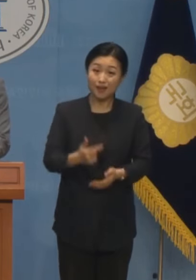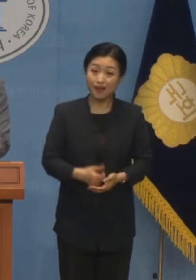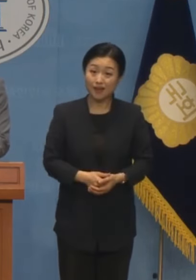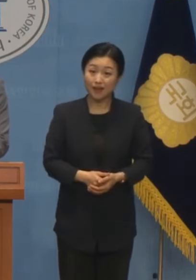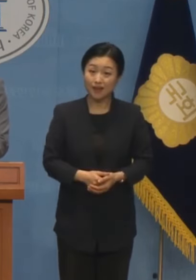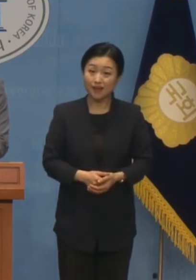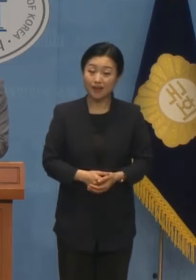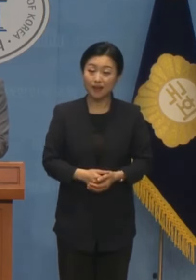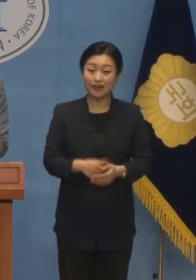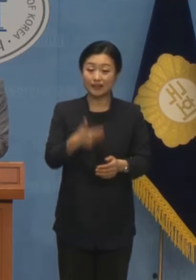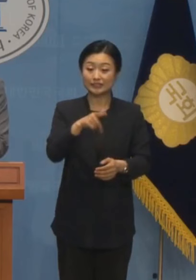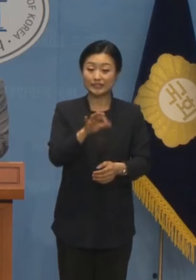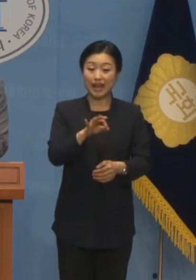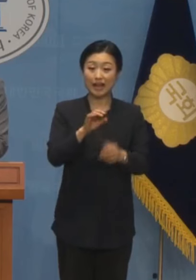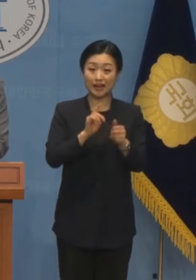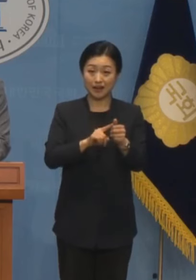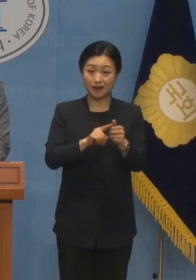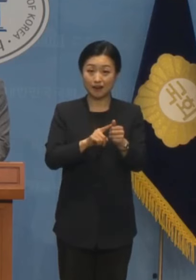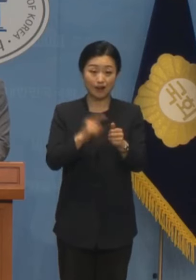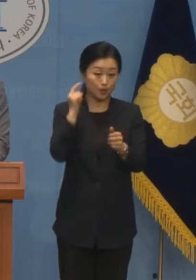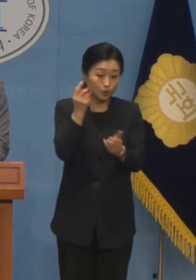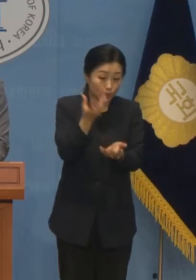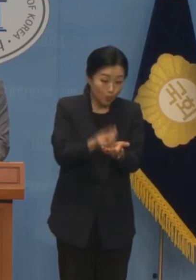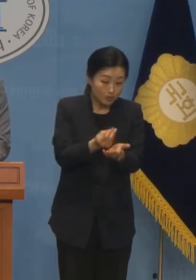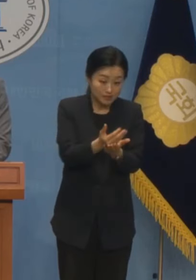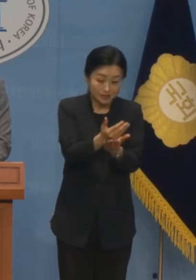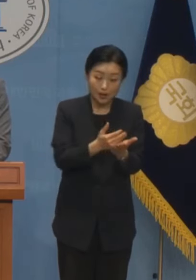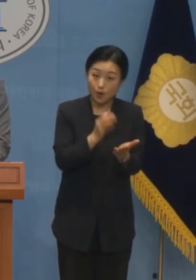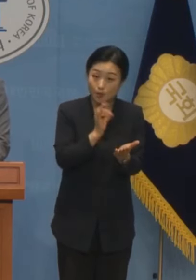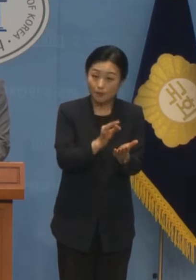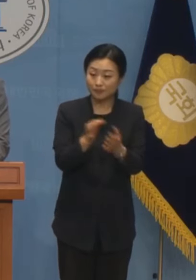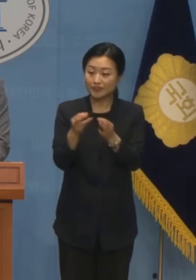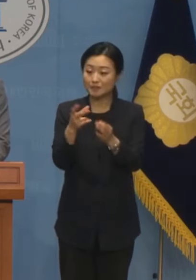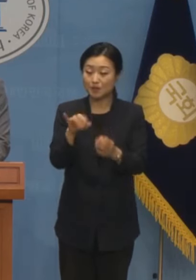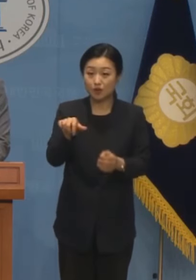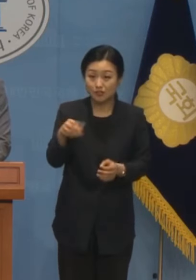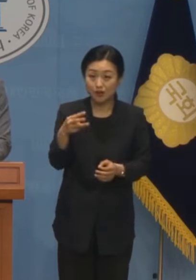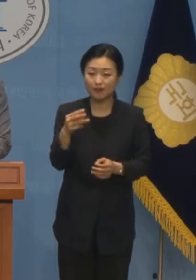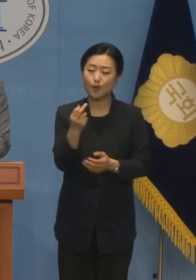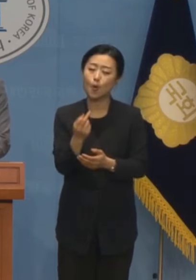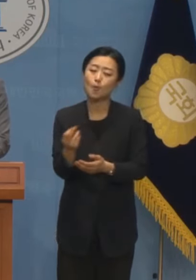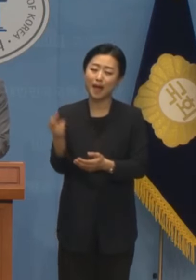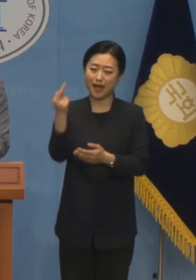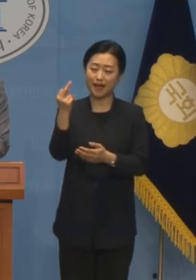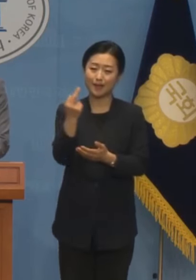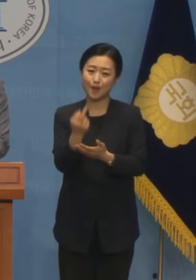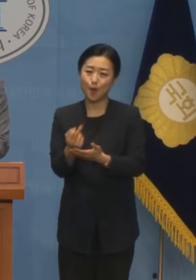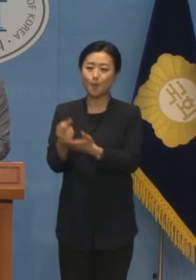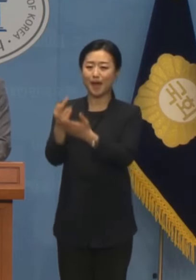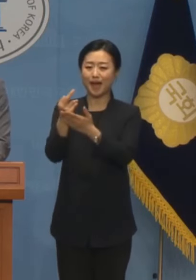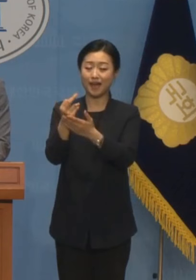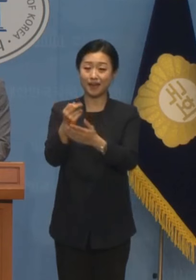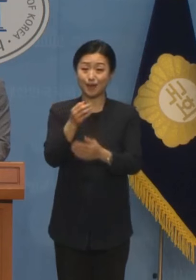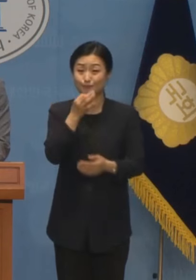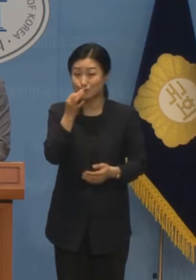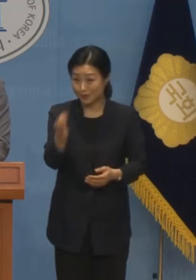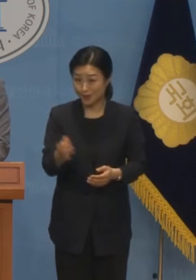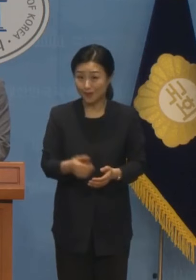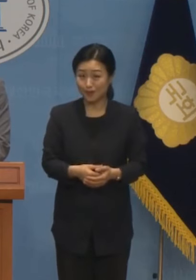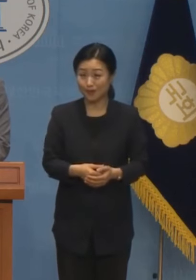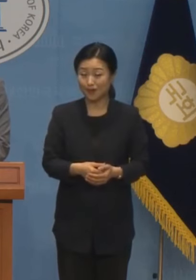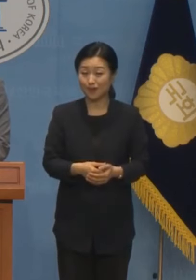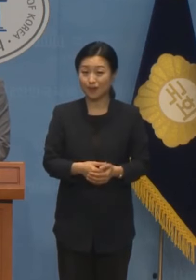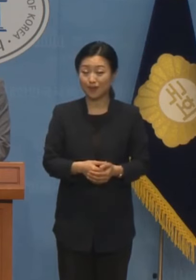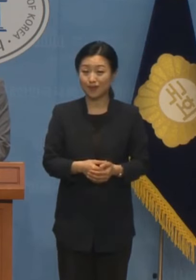이미 장시호 녹취록을 통해 장시호씨가 김영철 검사를 오빠 김스타라는 호칭으로 부르고